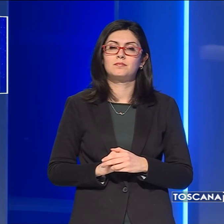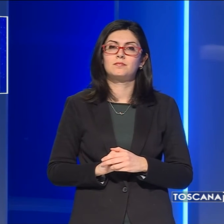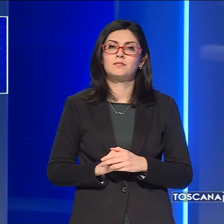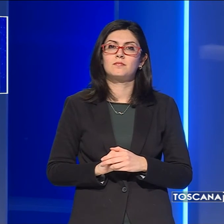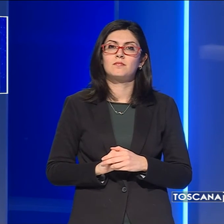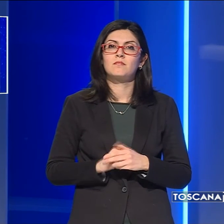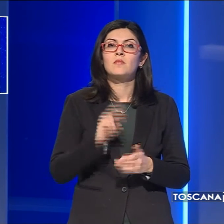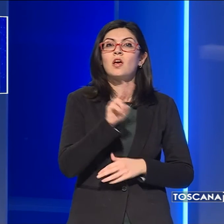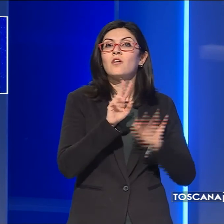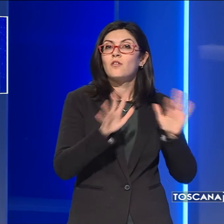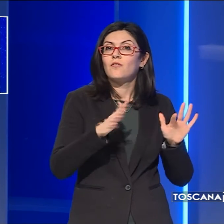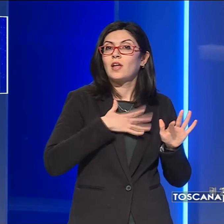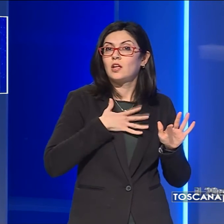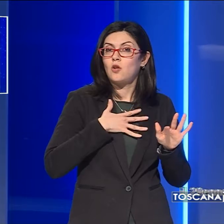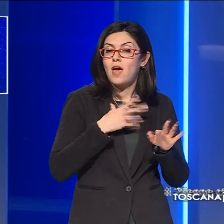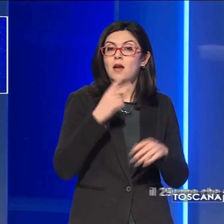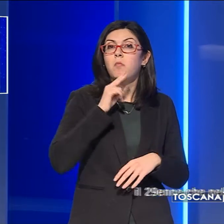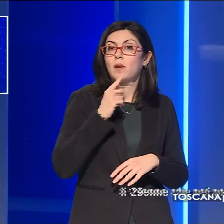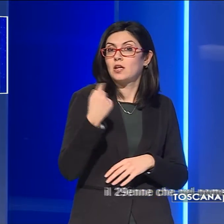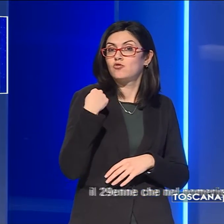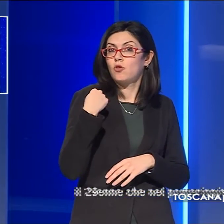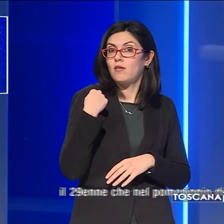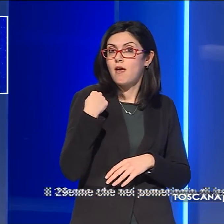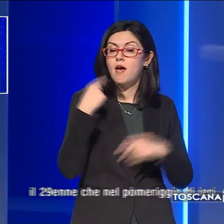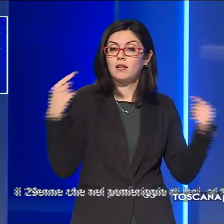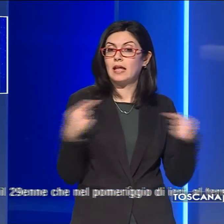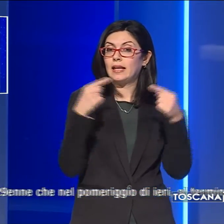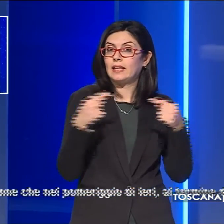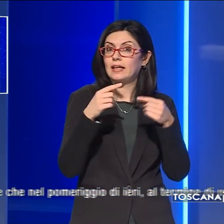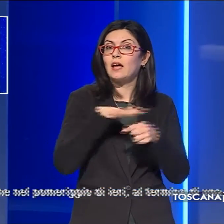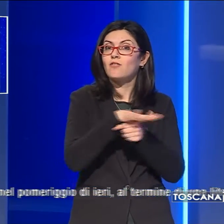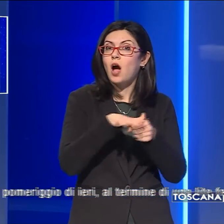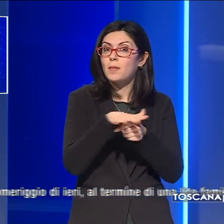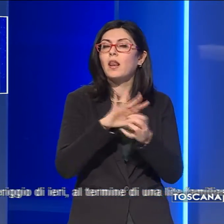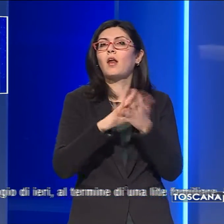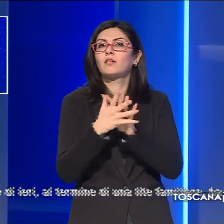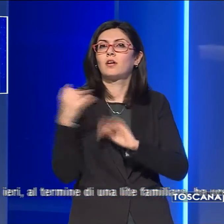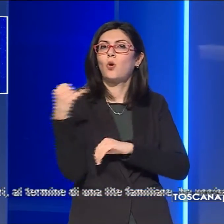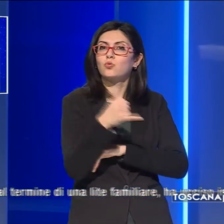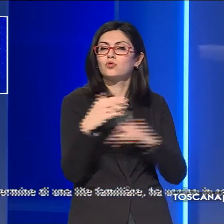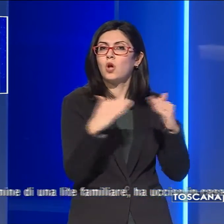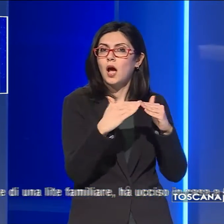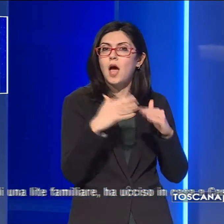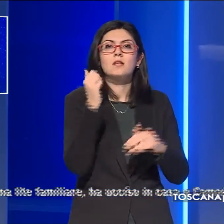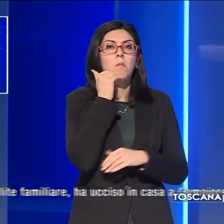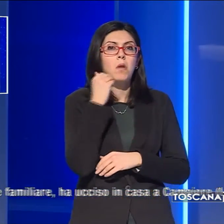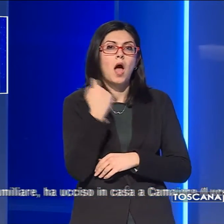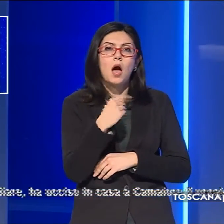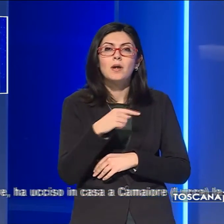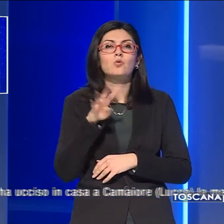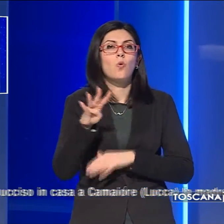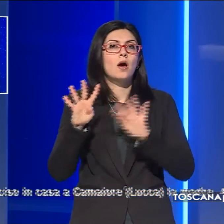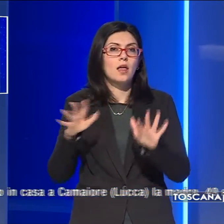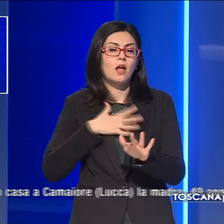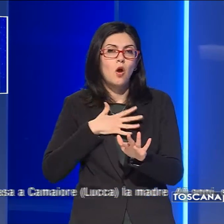Il 29enne che nel pomeriggio di ieri, al termine di una lite familiare, ha ucciso in casa a Camaiore la madre di 49